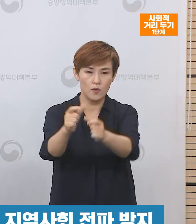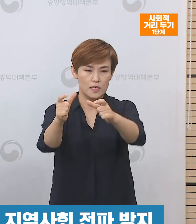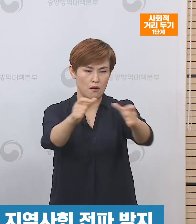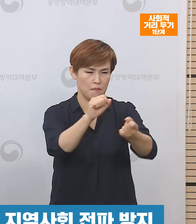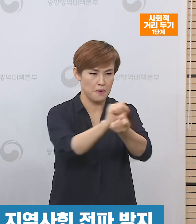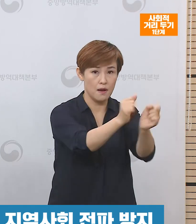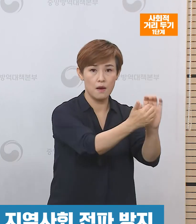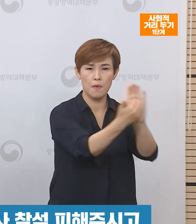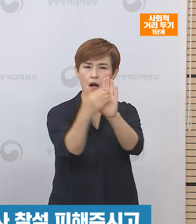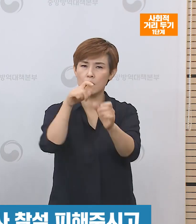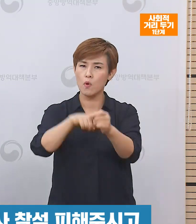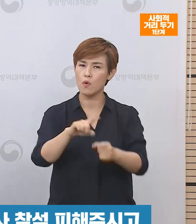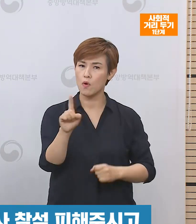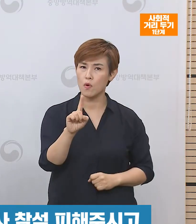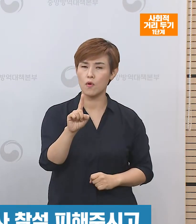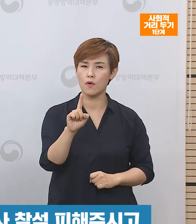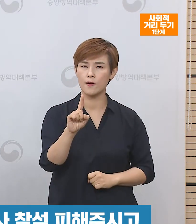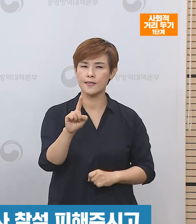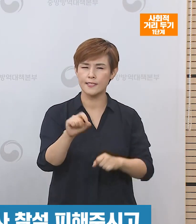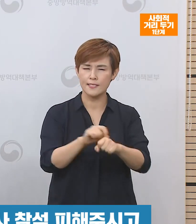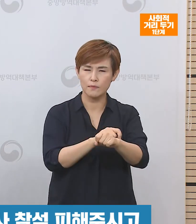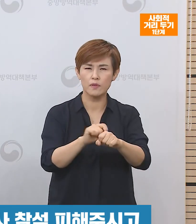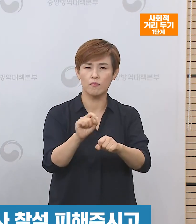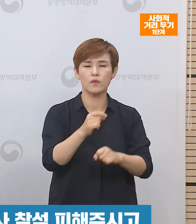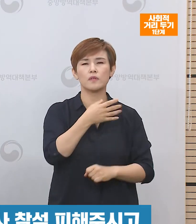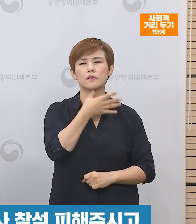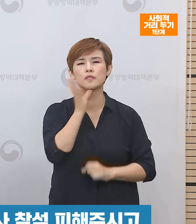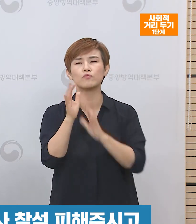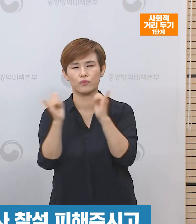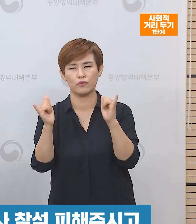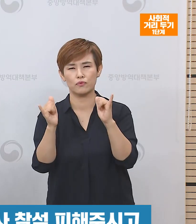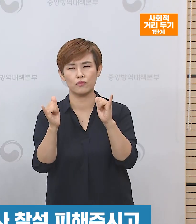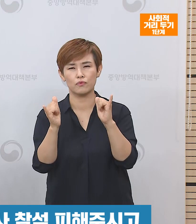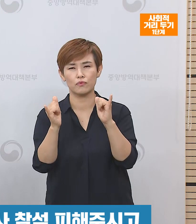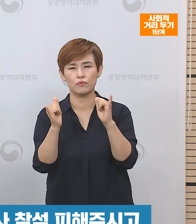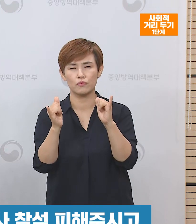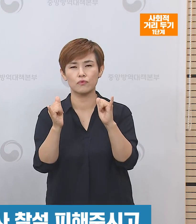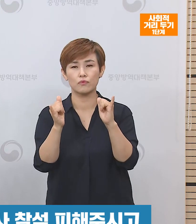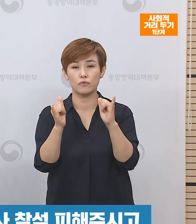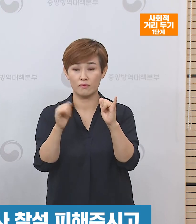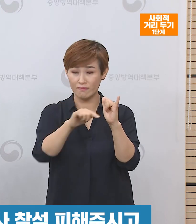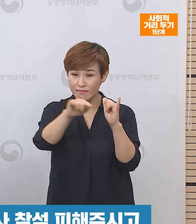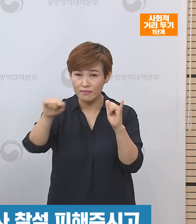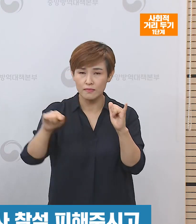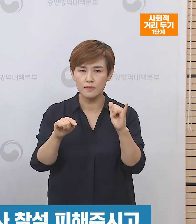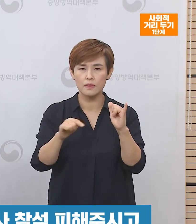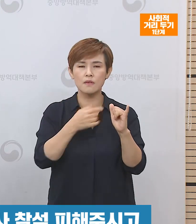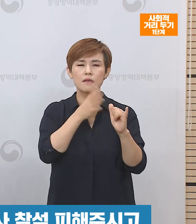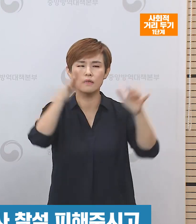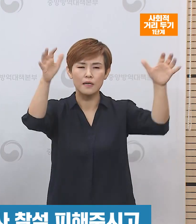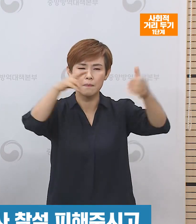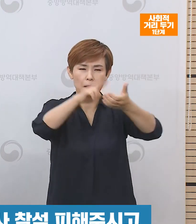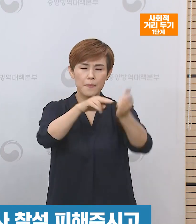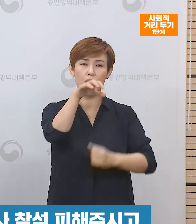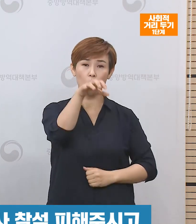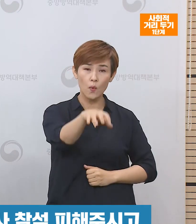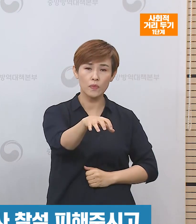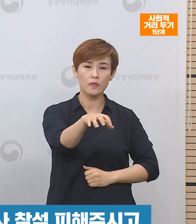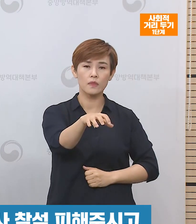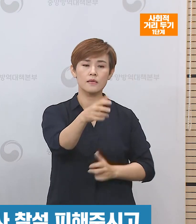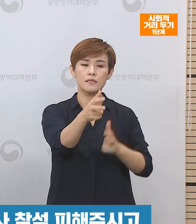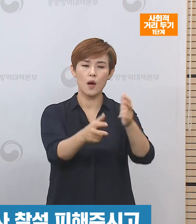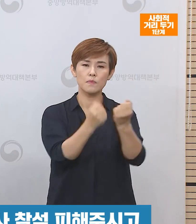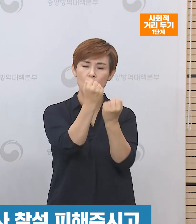방지하기 위해서는 특별히 고령층 그리고 중장년층을 중심으로 방문 판매업체 관련 사업